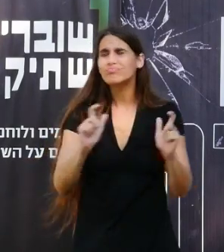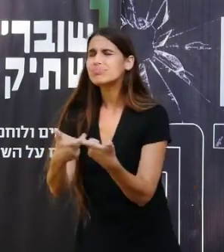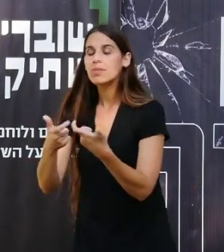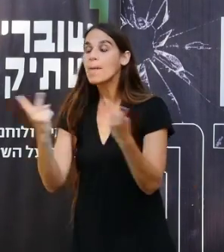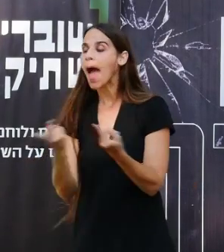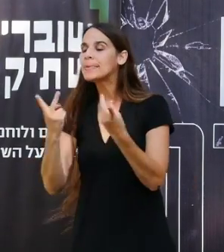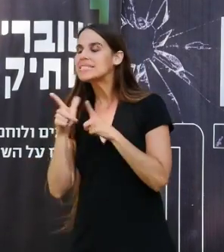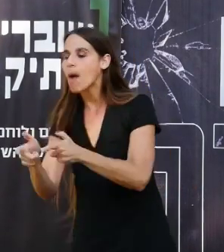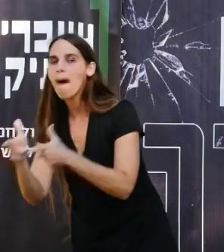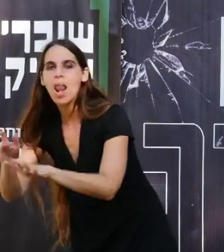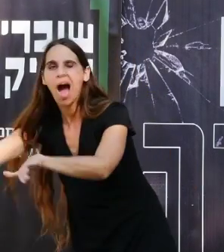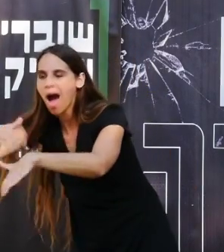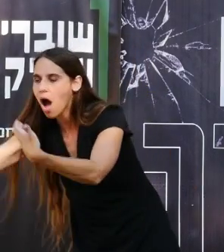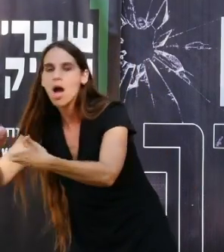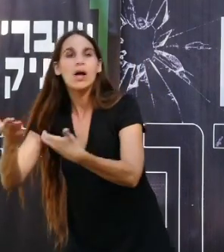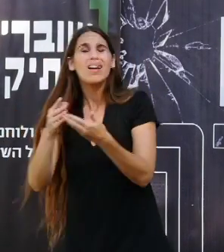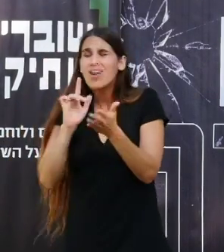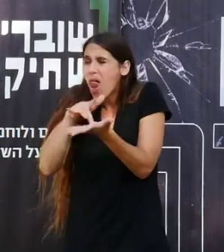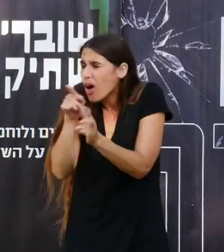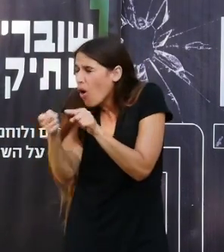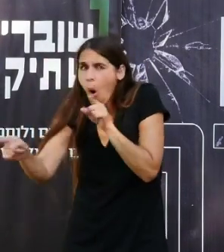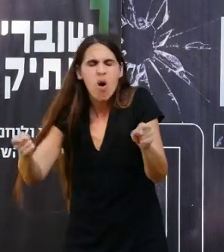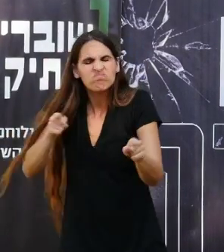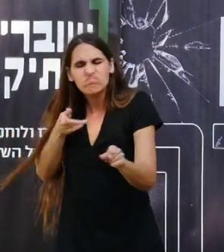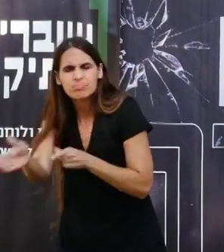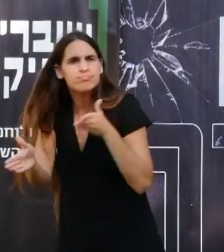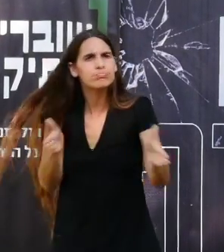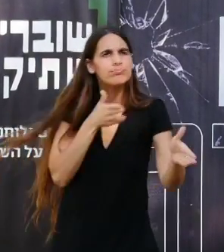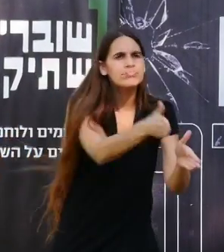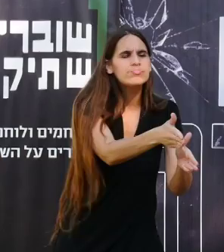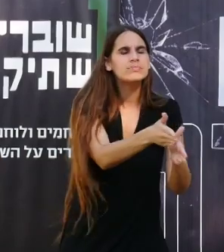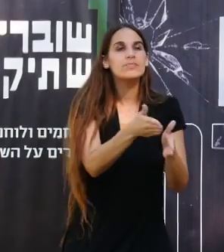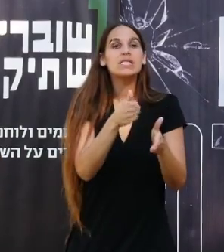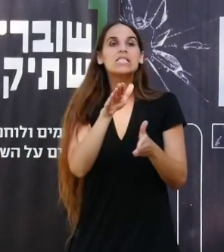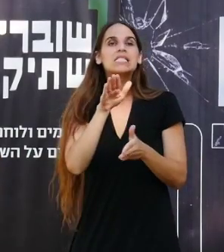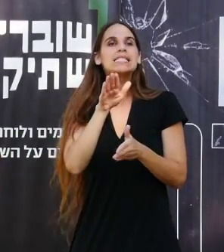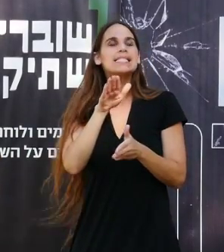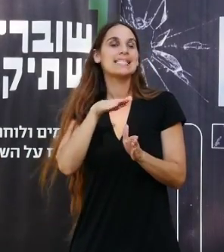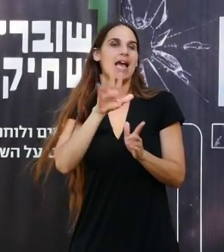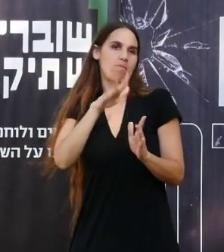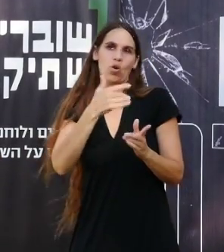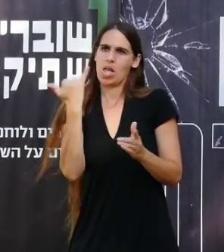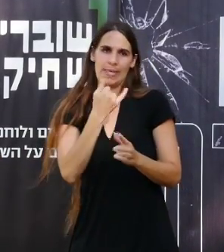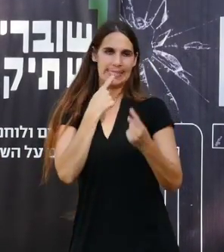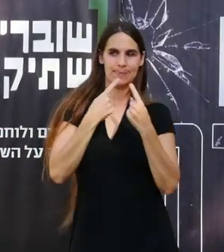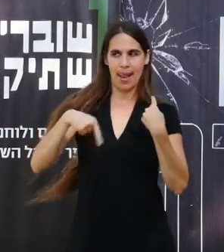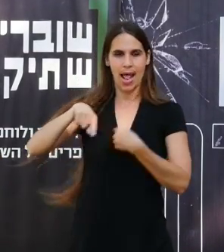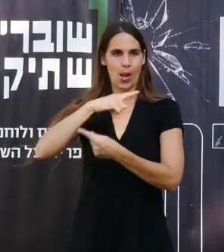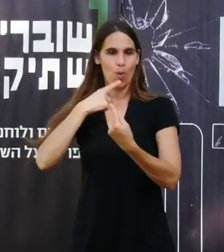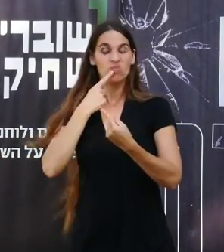המלאך, פשטו על כל חור אפשרי זה גם היה השיח כל הזמן